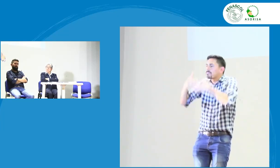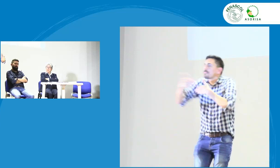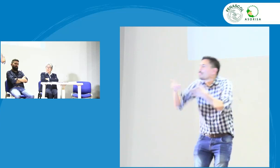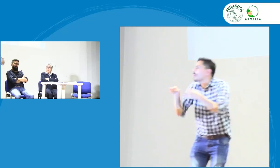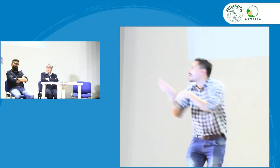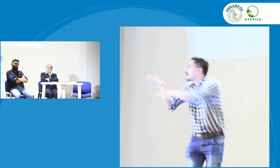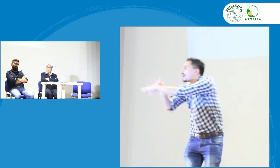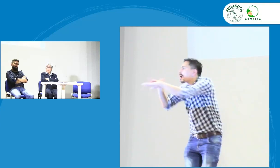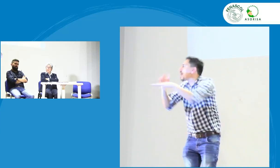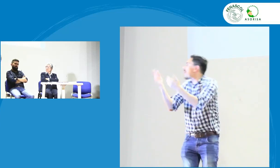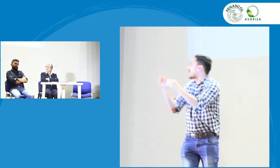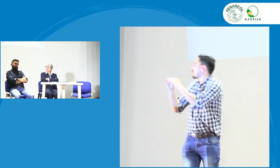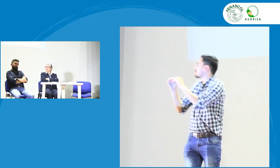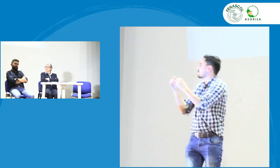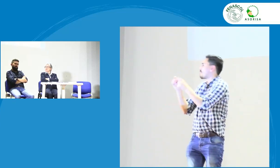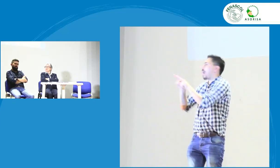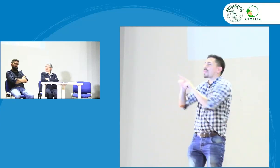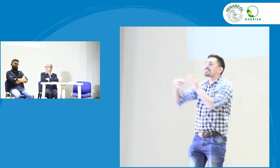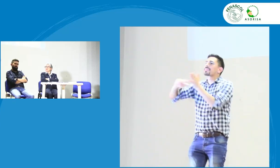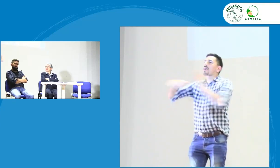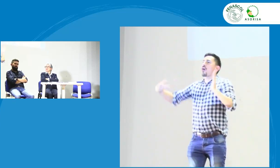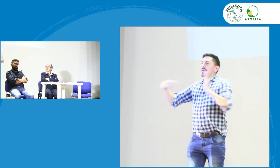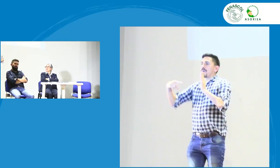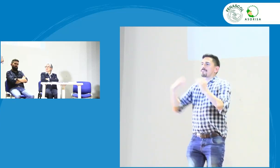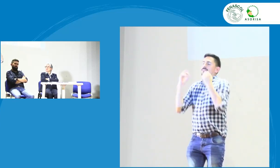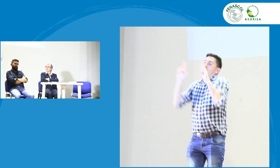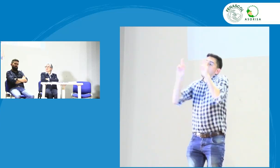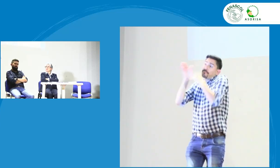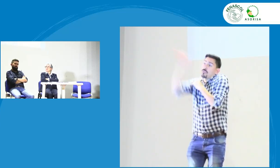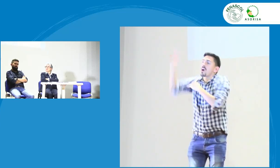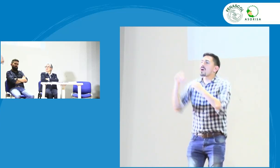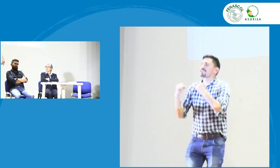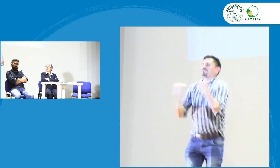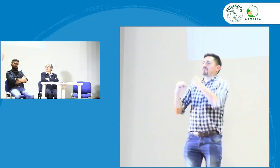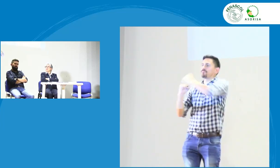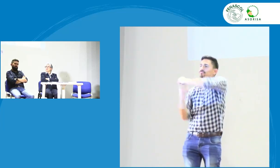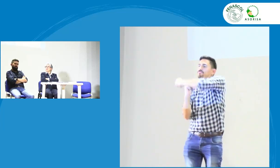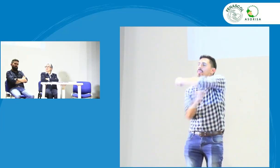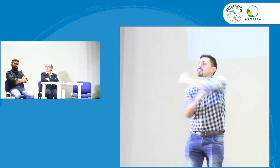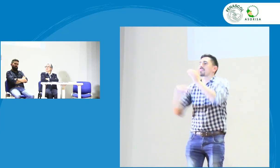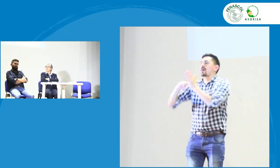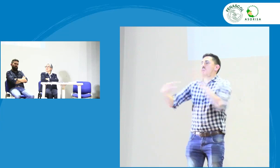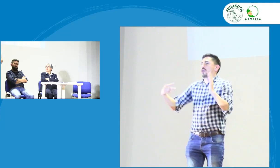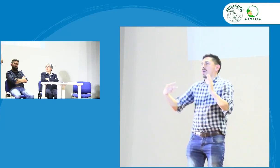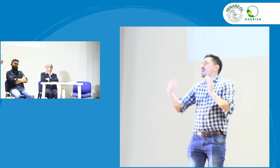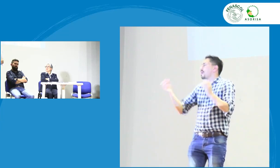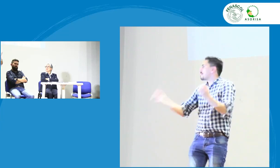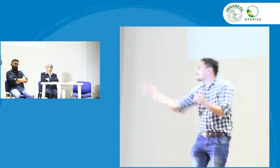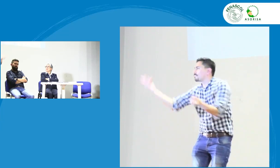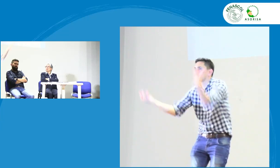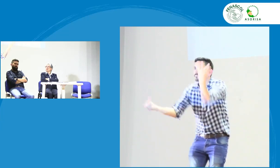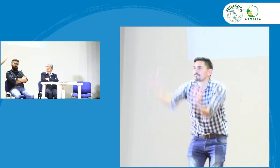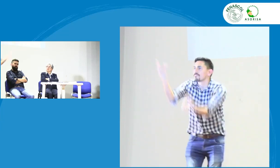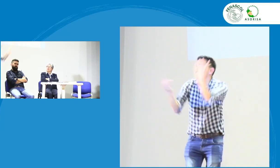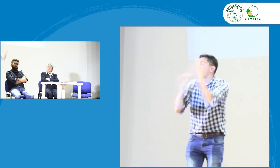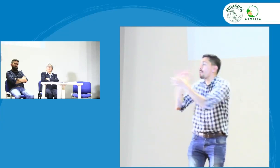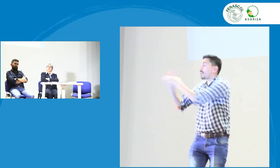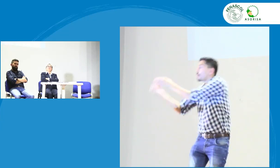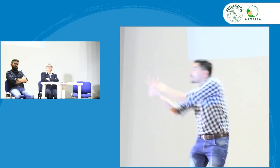ya cuando se conforme el Consejo Nacional de Planeación Lingüística obviamente esto va a dar